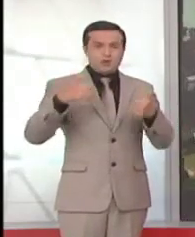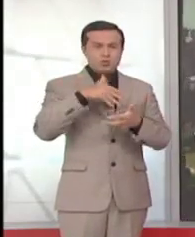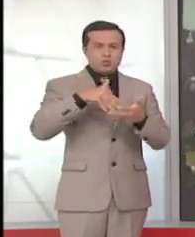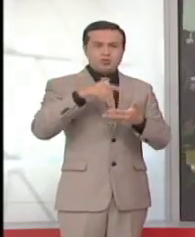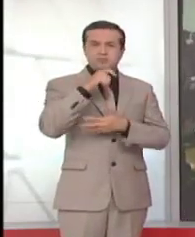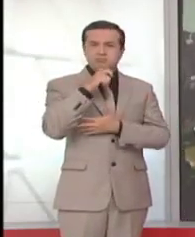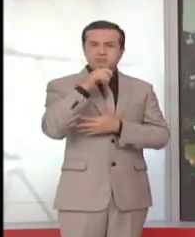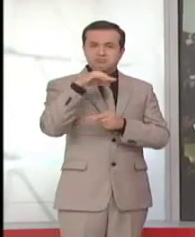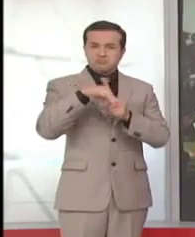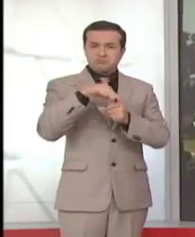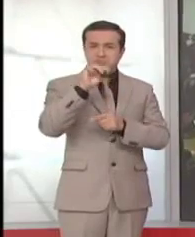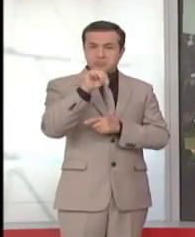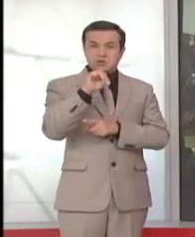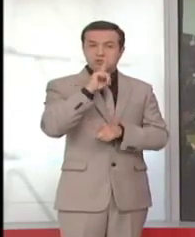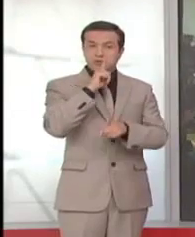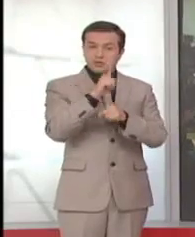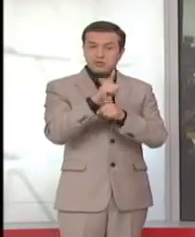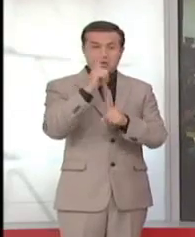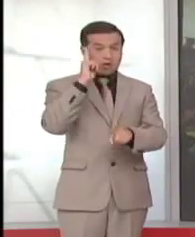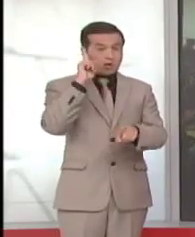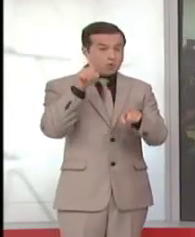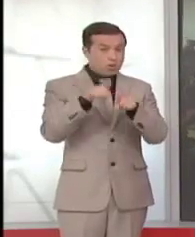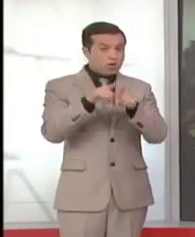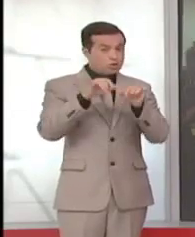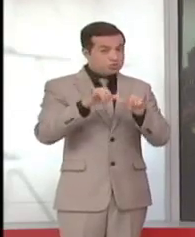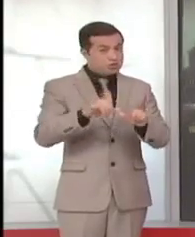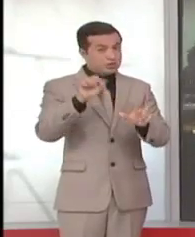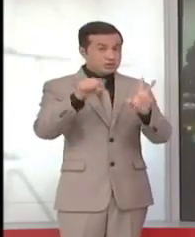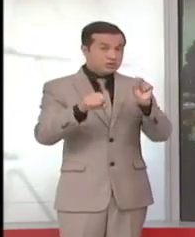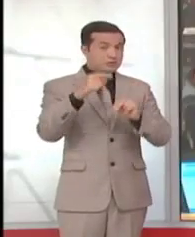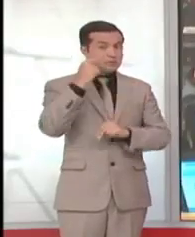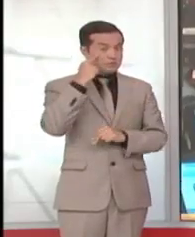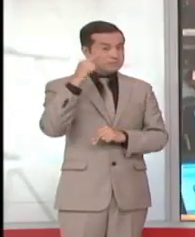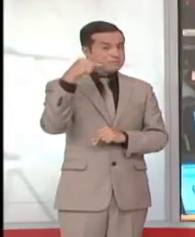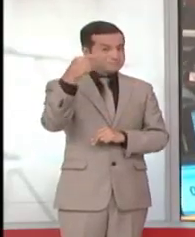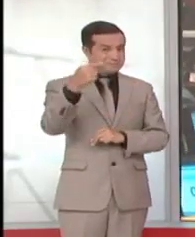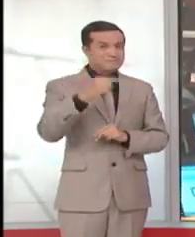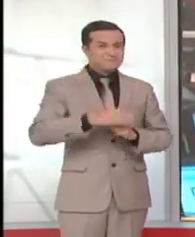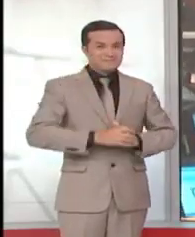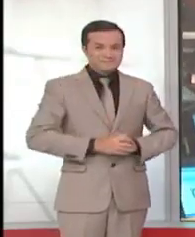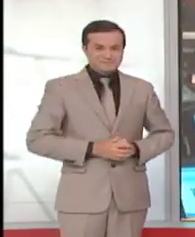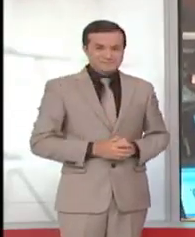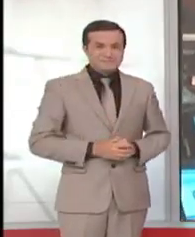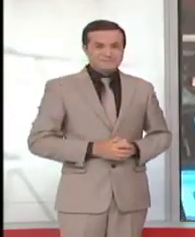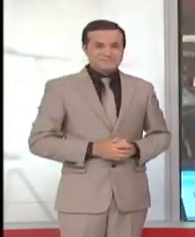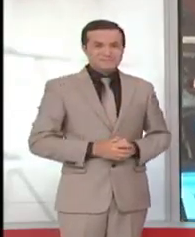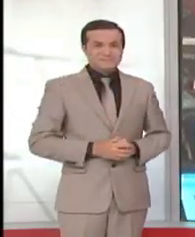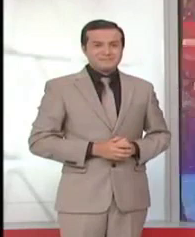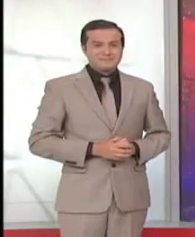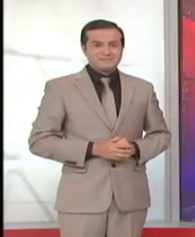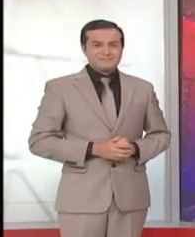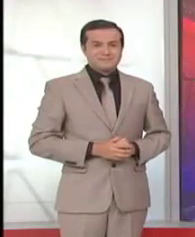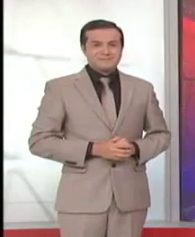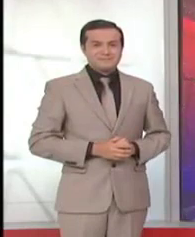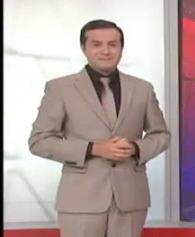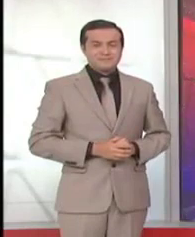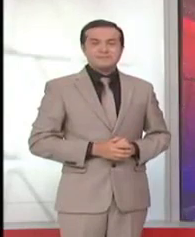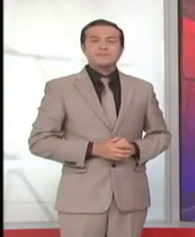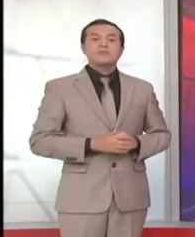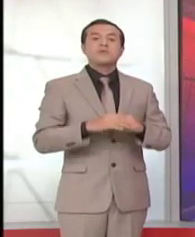elección de este martes genera o no resistencias en cada una de ellas. Alexis Moncayo, Medios Públicos. Los parlamentarios andinos